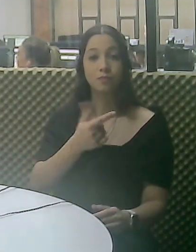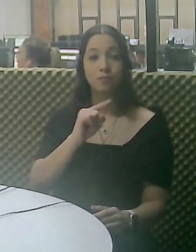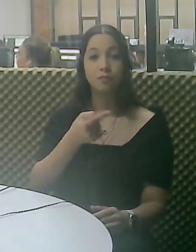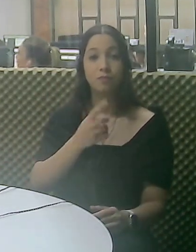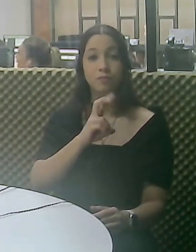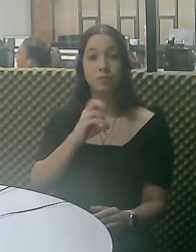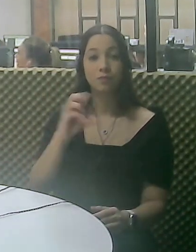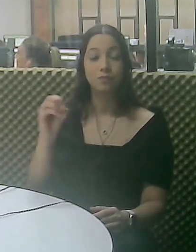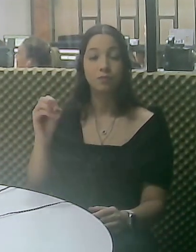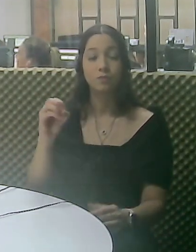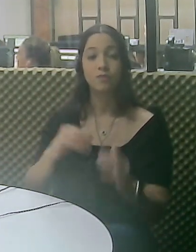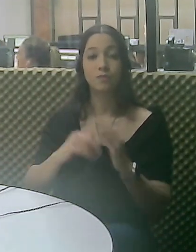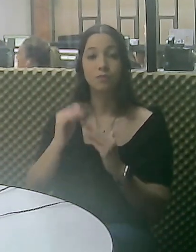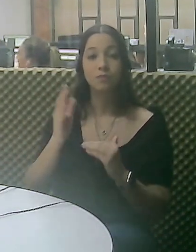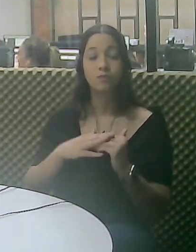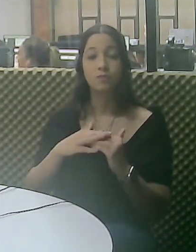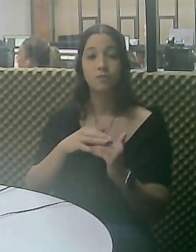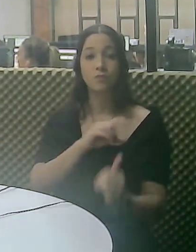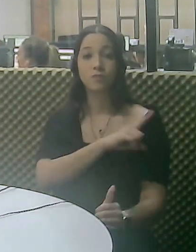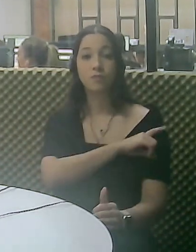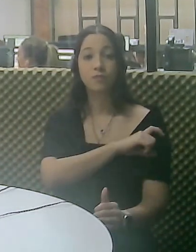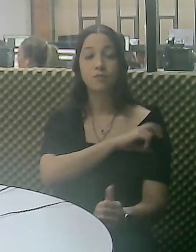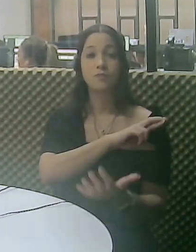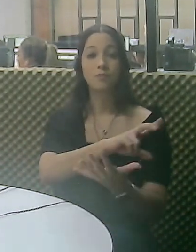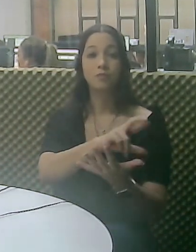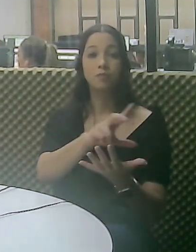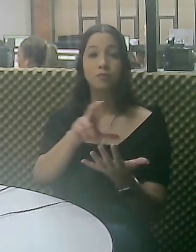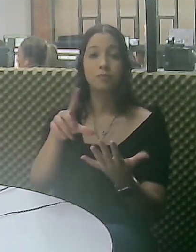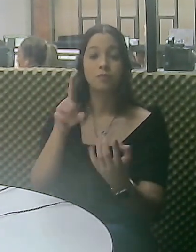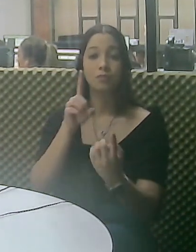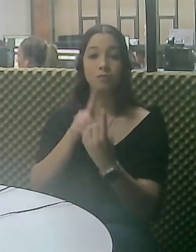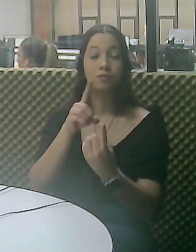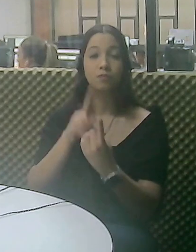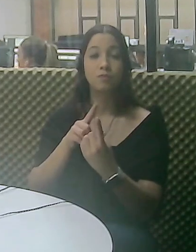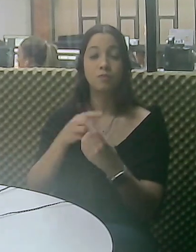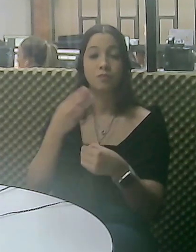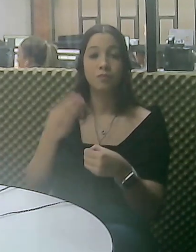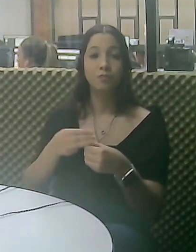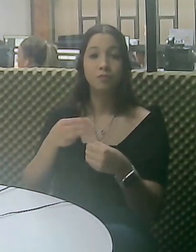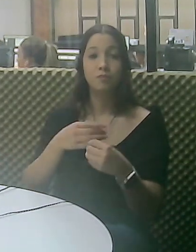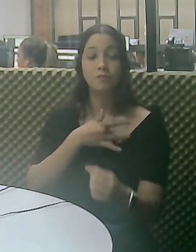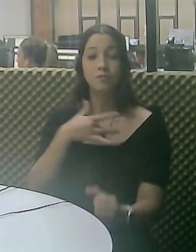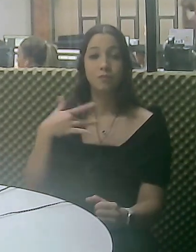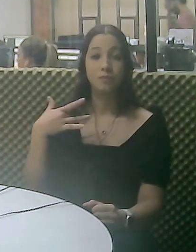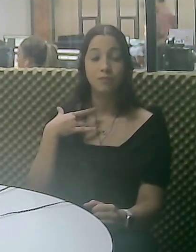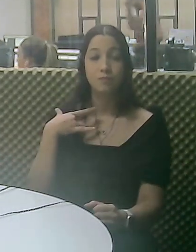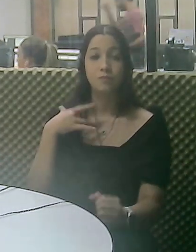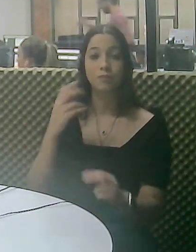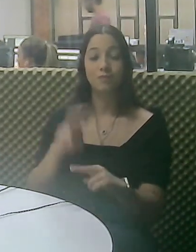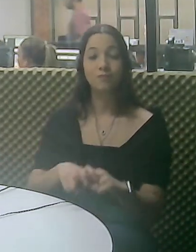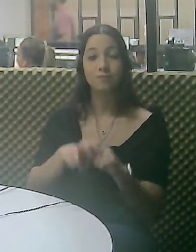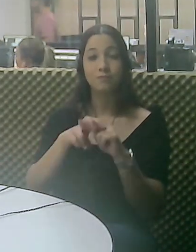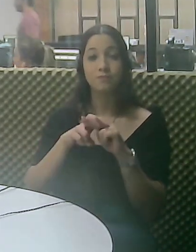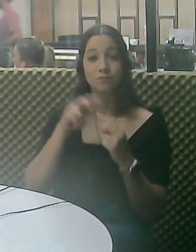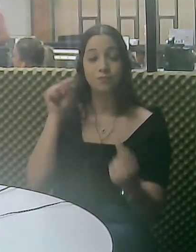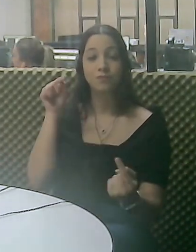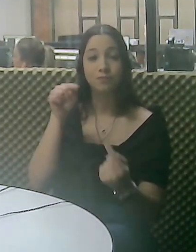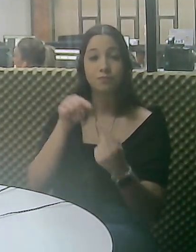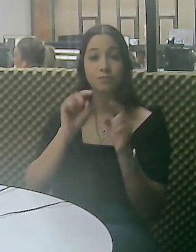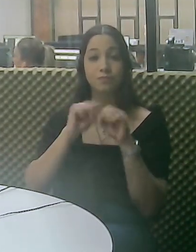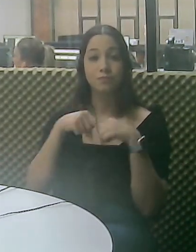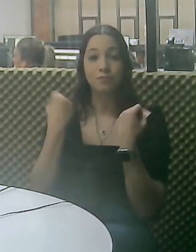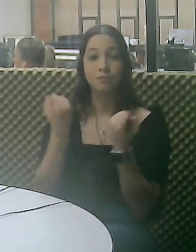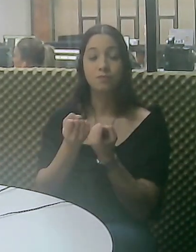Municipal. Atualmente, são mais de 2.500 profissionais de enfermagem que atuam nos diversos pontos de atenção da Rede